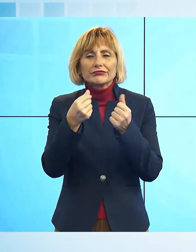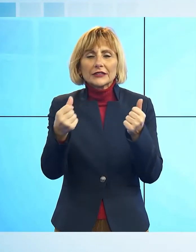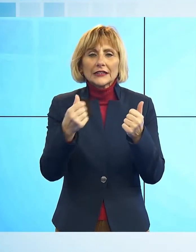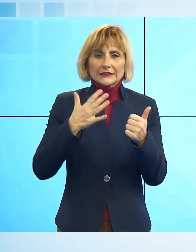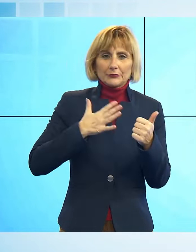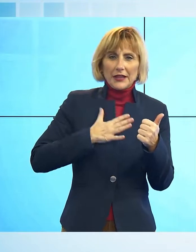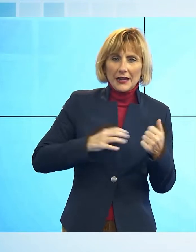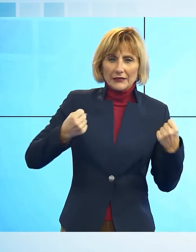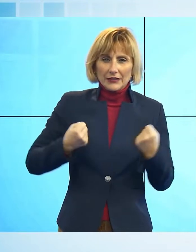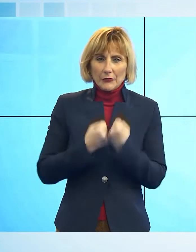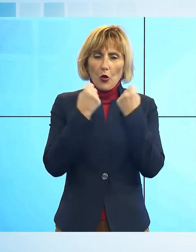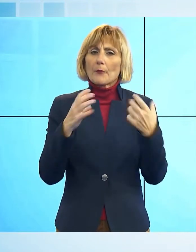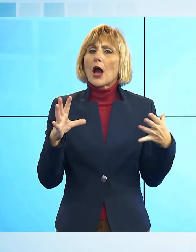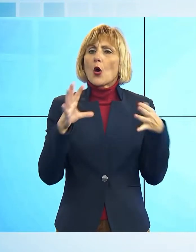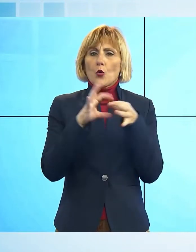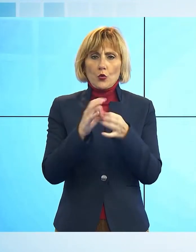indissolubilmente.